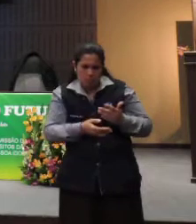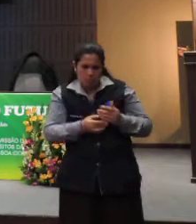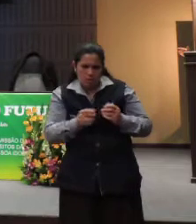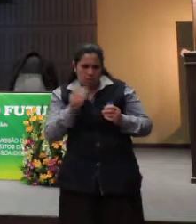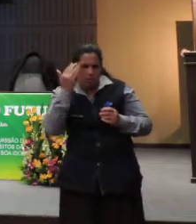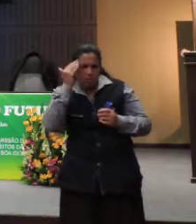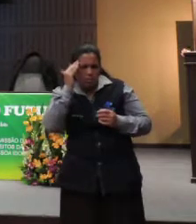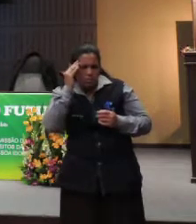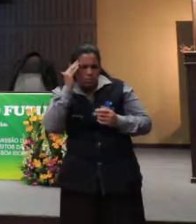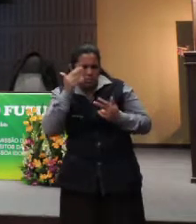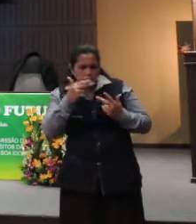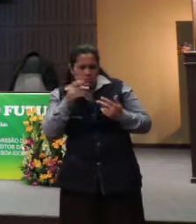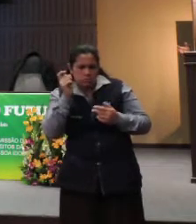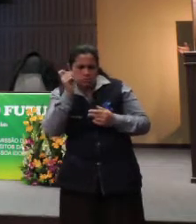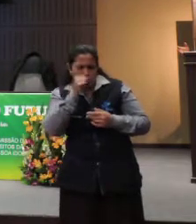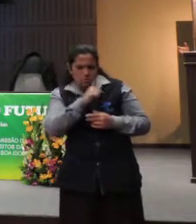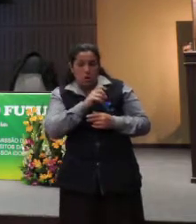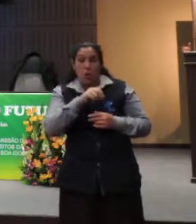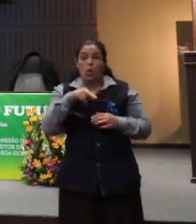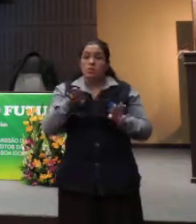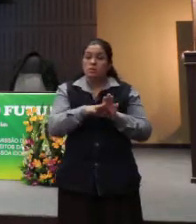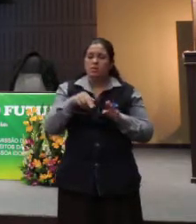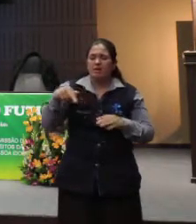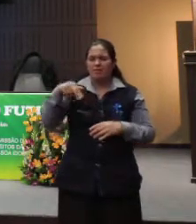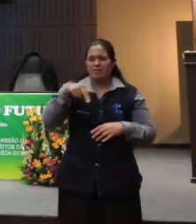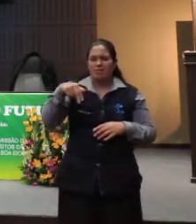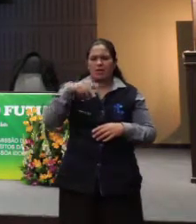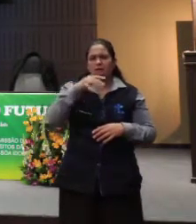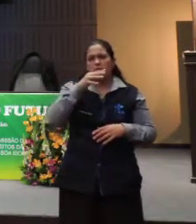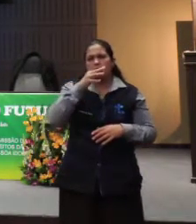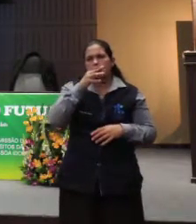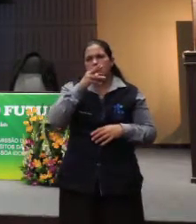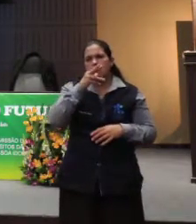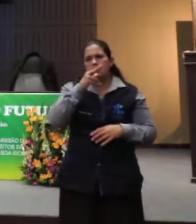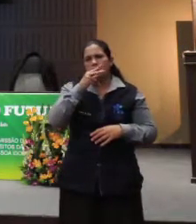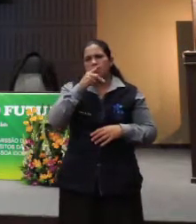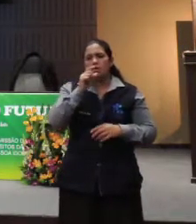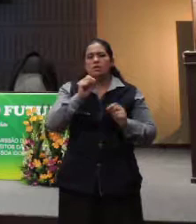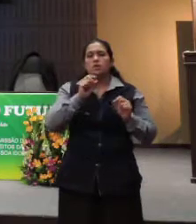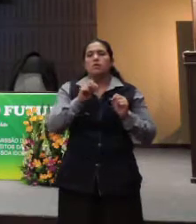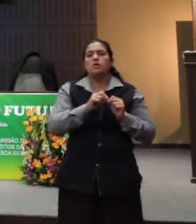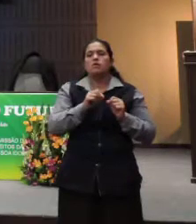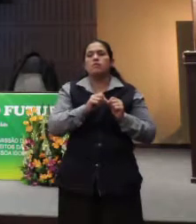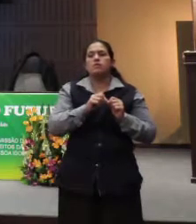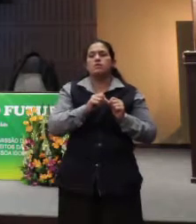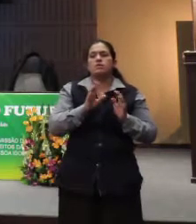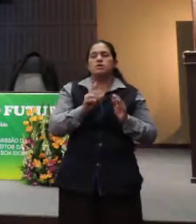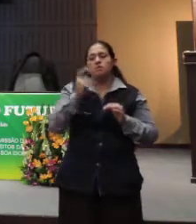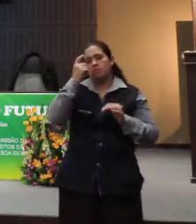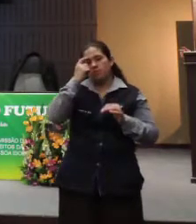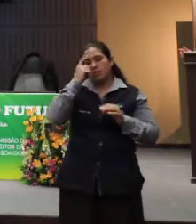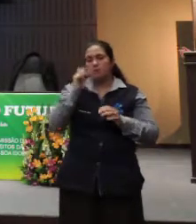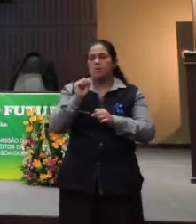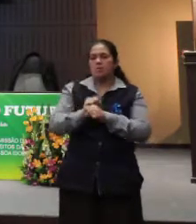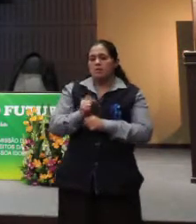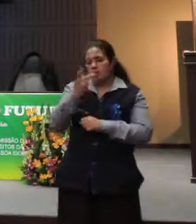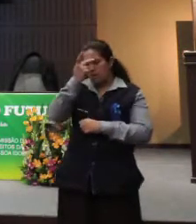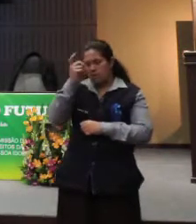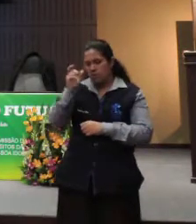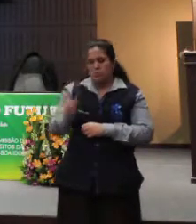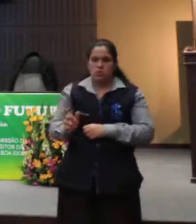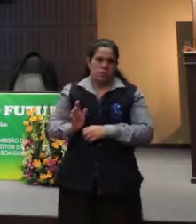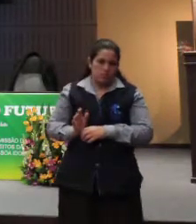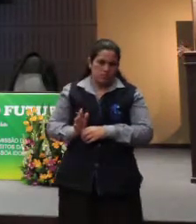clareza das coisas, ou mesmo a mobilidade, agilidade, a primeira coisa que pensava era interditar a pessoa. Nós vamos chegar